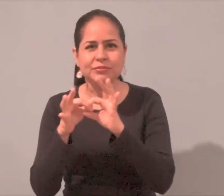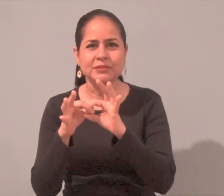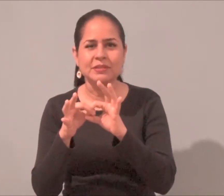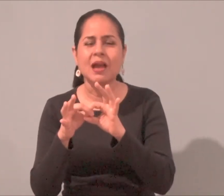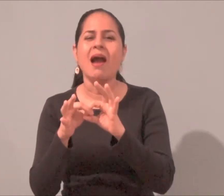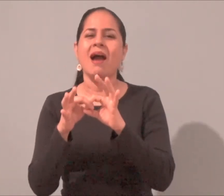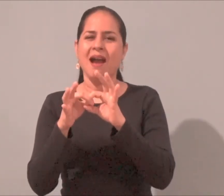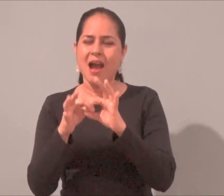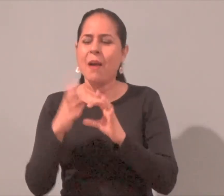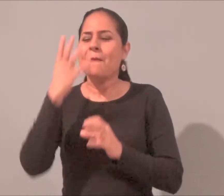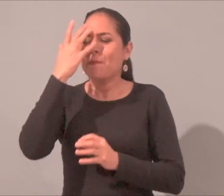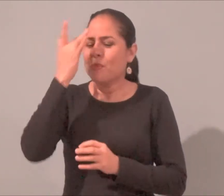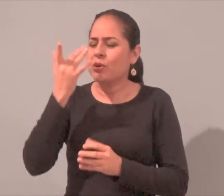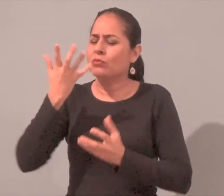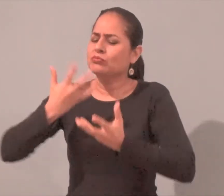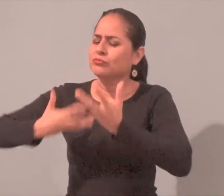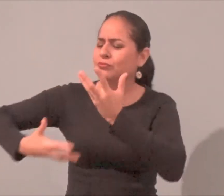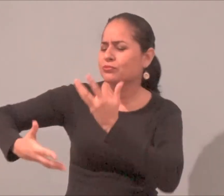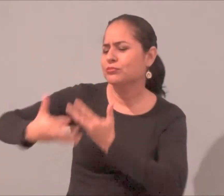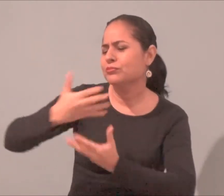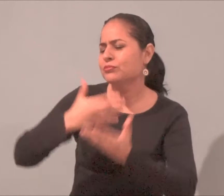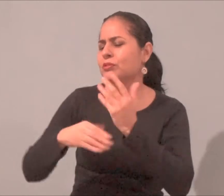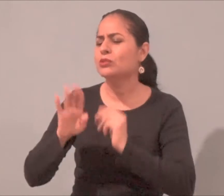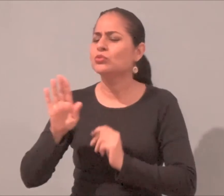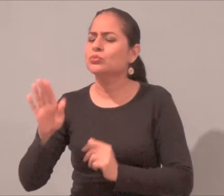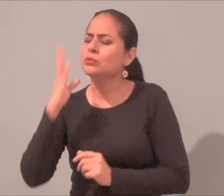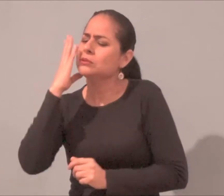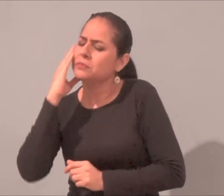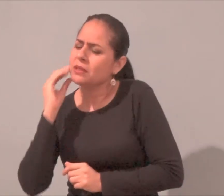ser guiados desde la experiencia del otro